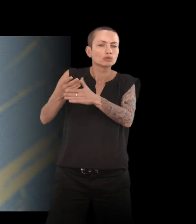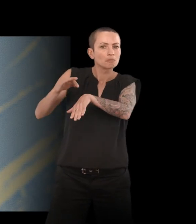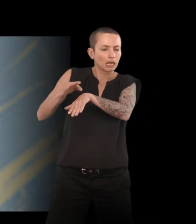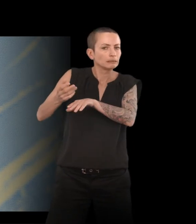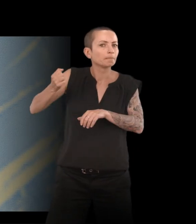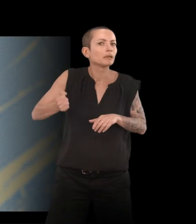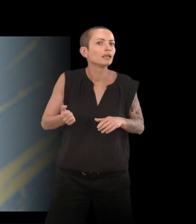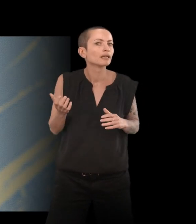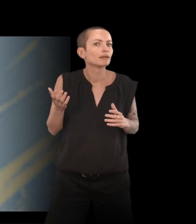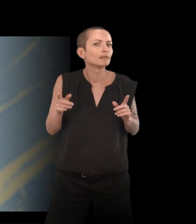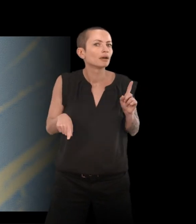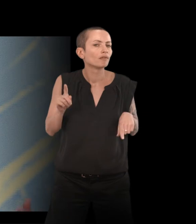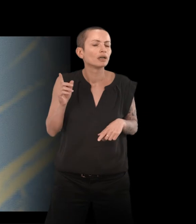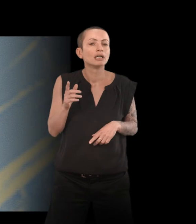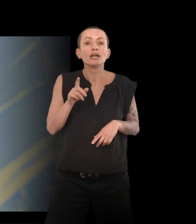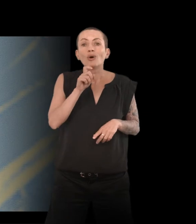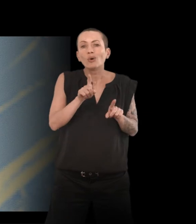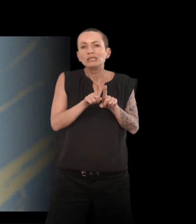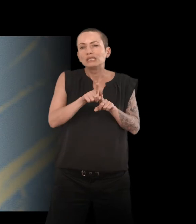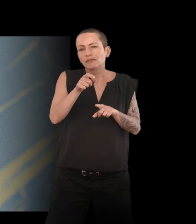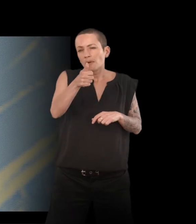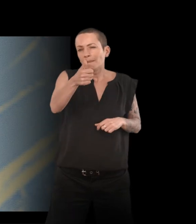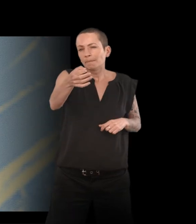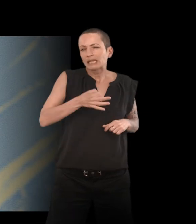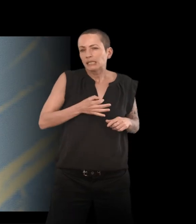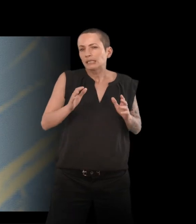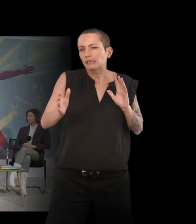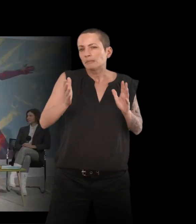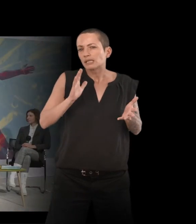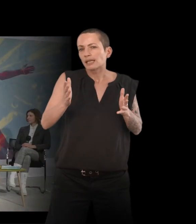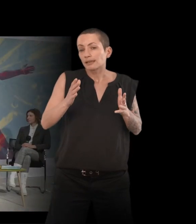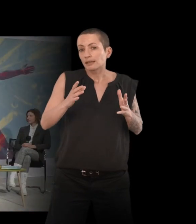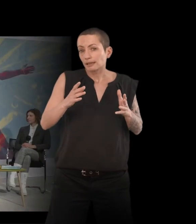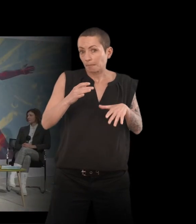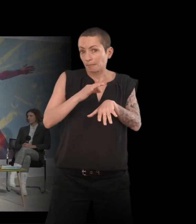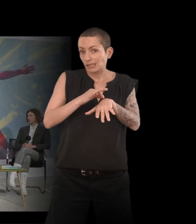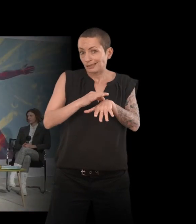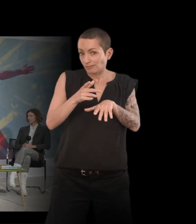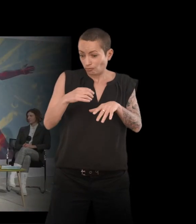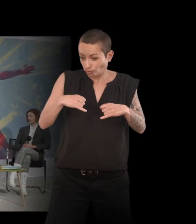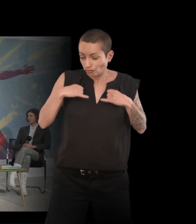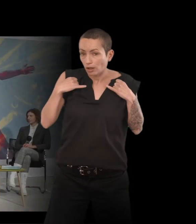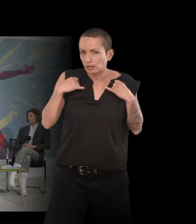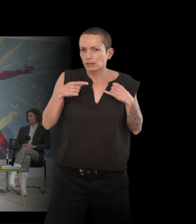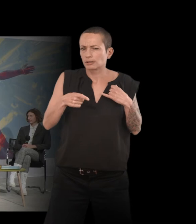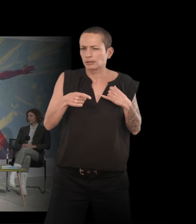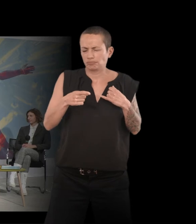maladie. Et puis, comme vous l'avez dit, peut-être dans l'expérience de la maladie jeune. C'est-à-dire que c'est encore plus bizarre,